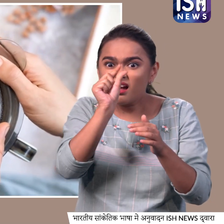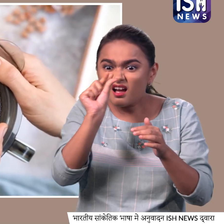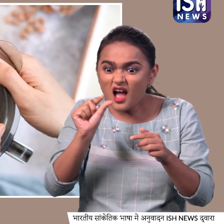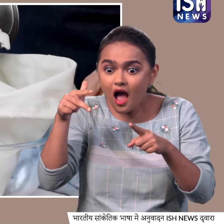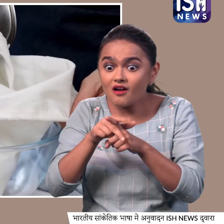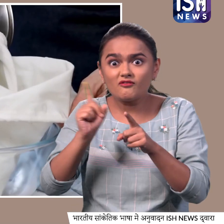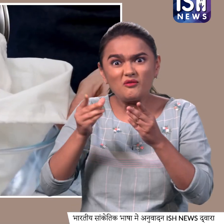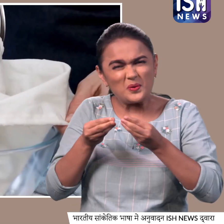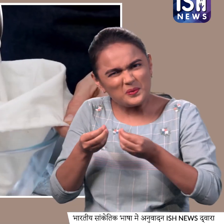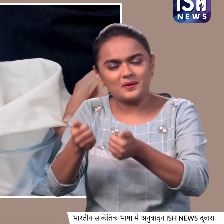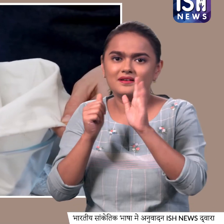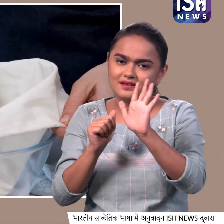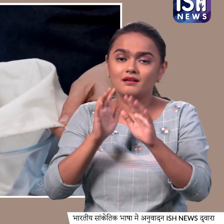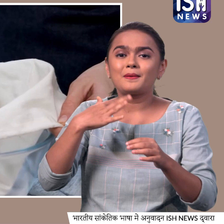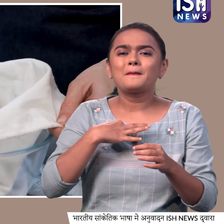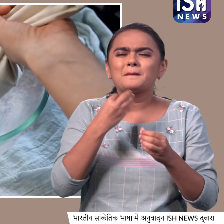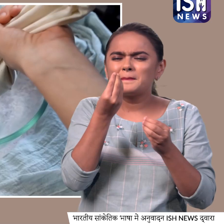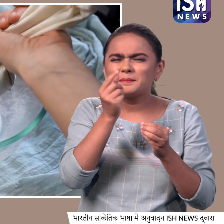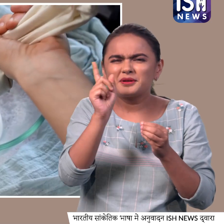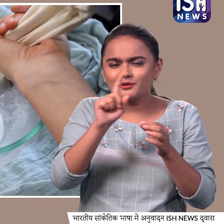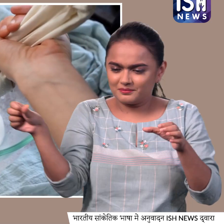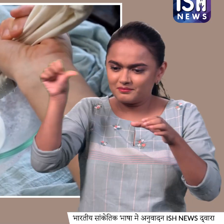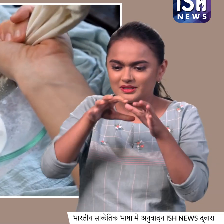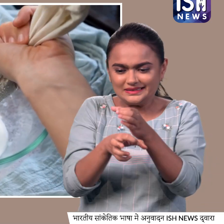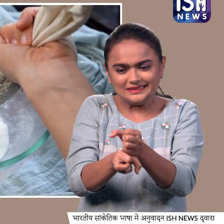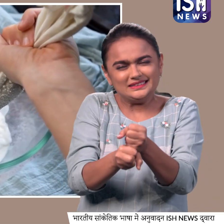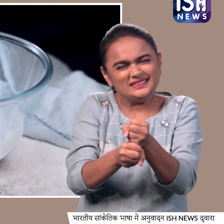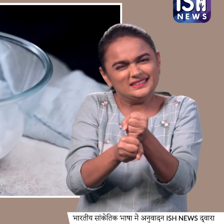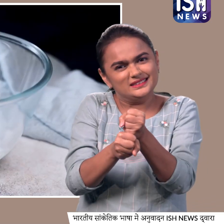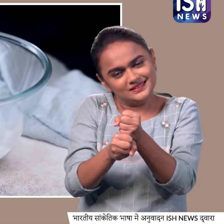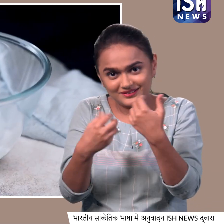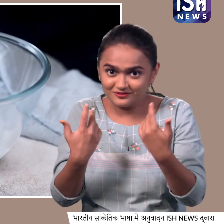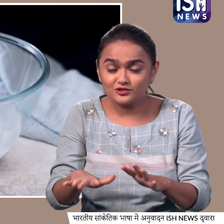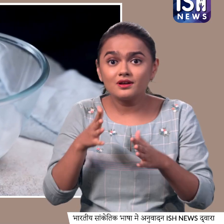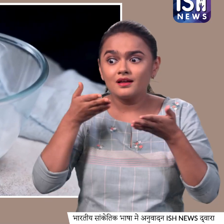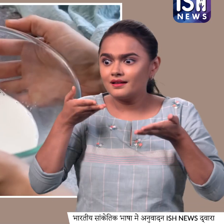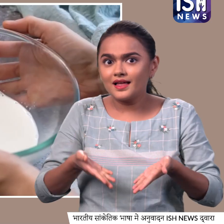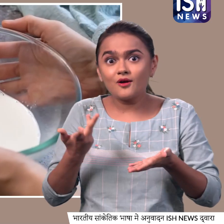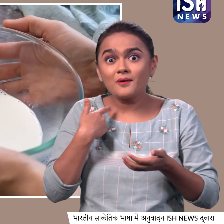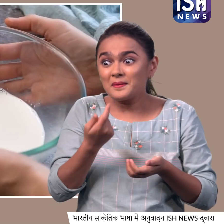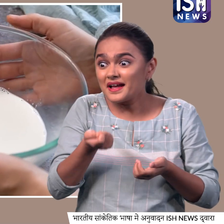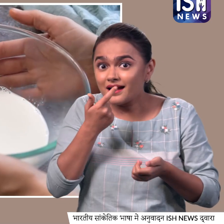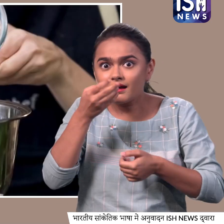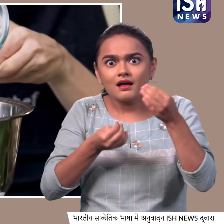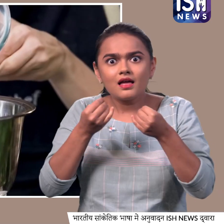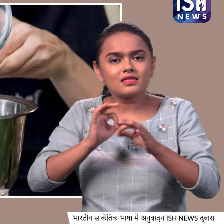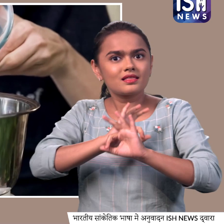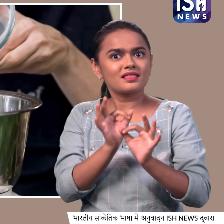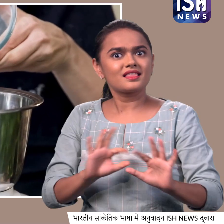अब एक मसलिन क्लॉट की मदद से इस दूद को चान ले और हो गया हमारा पीनट मिल्क तयार इस दूद को एक